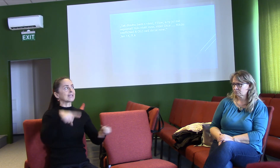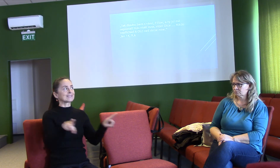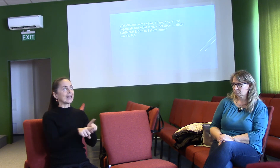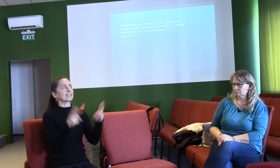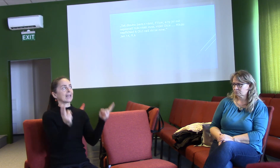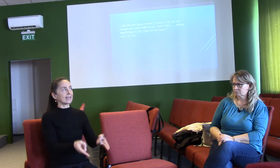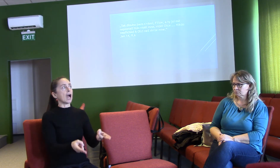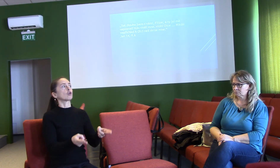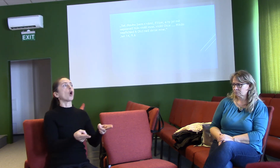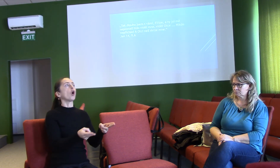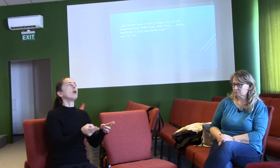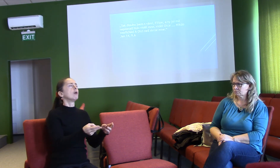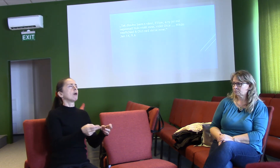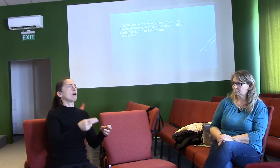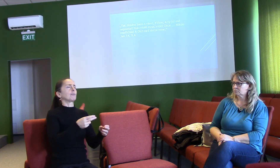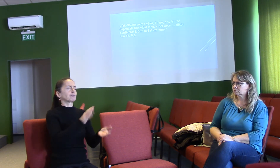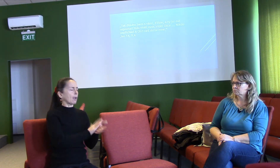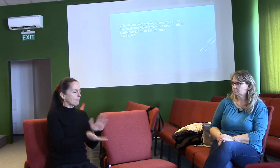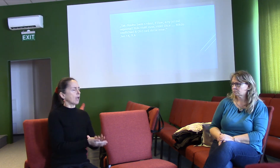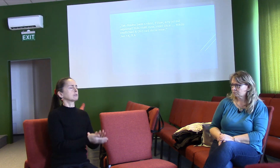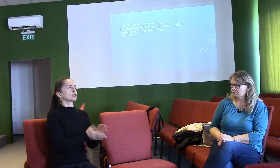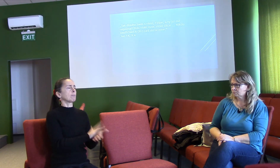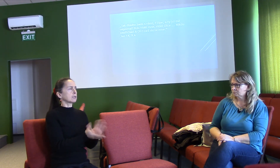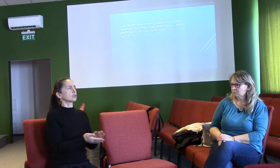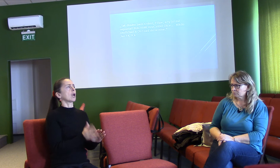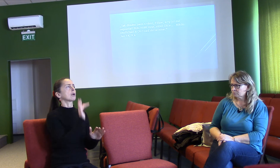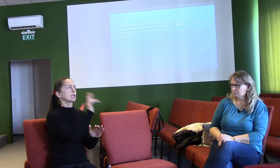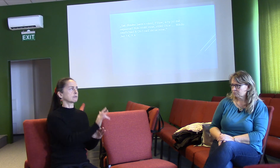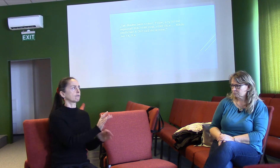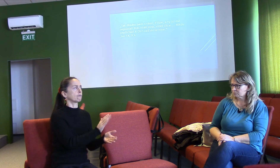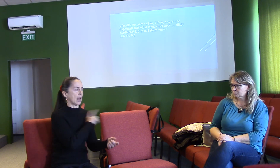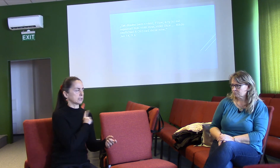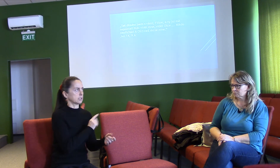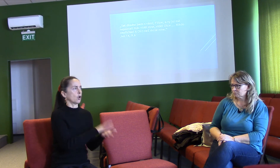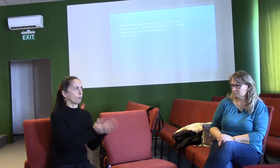svého muže, potany svého krále a ovce svého pastýře.